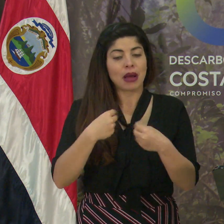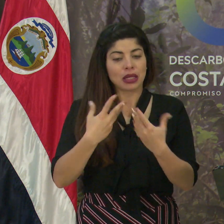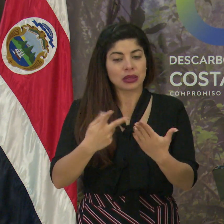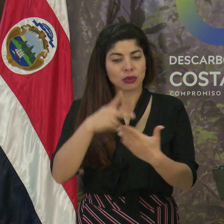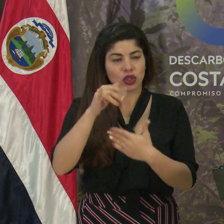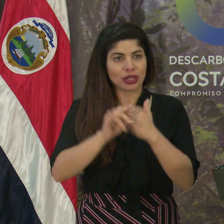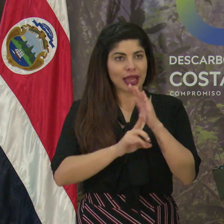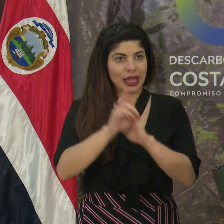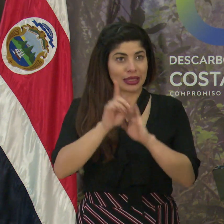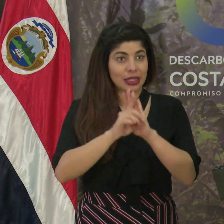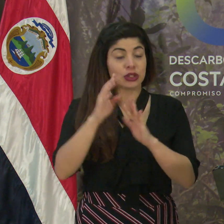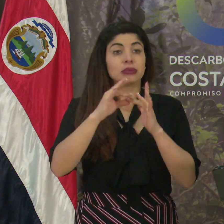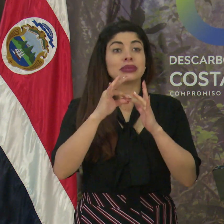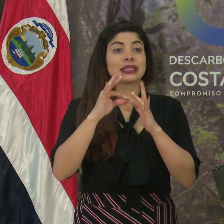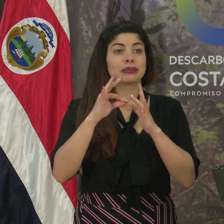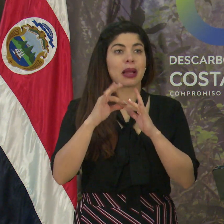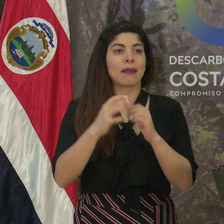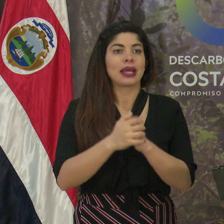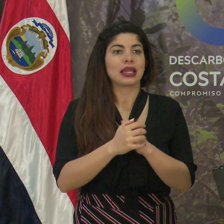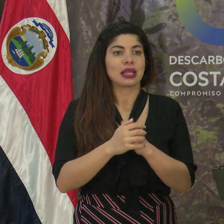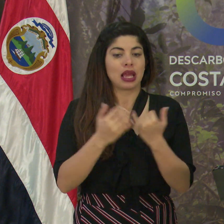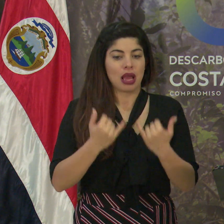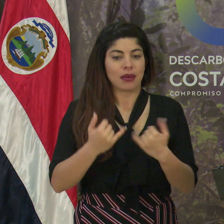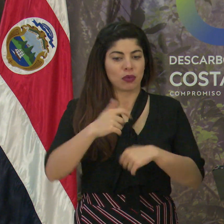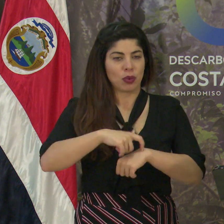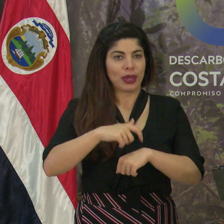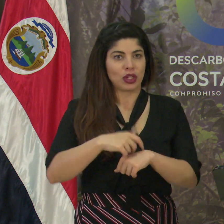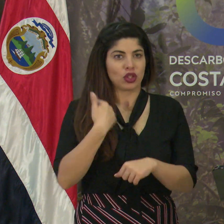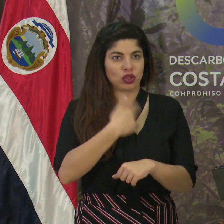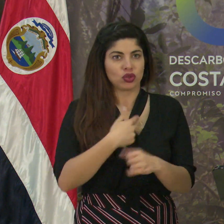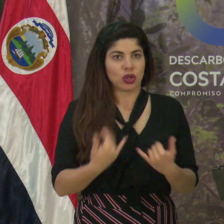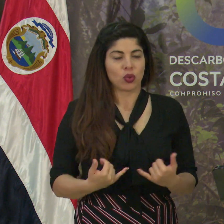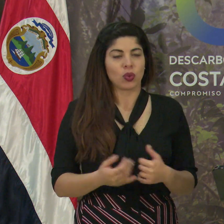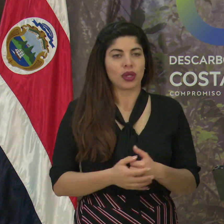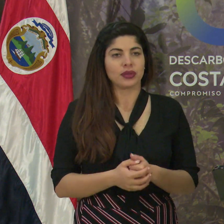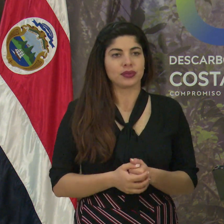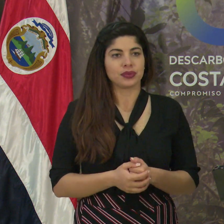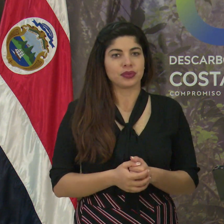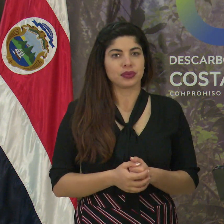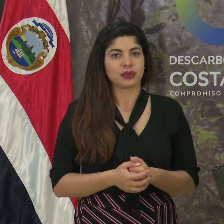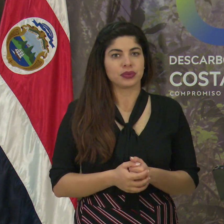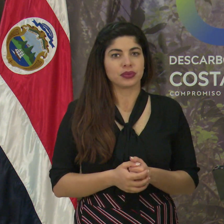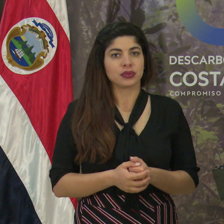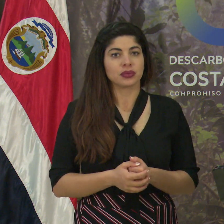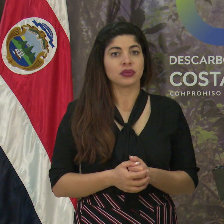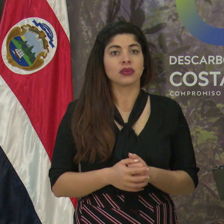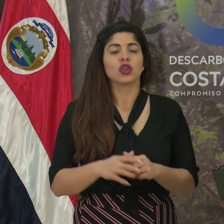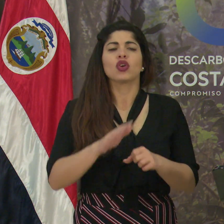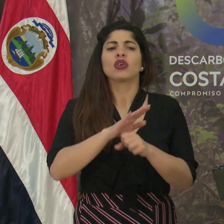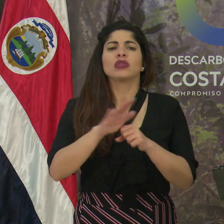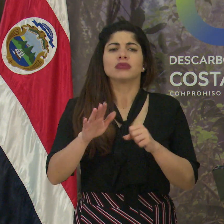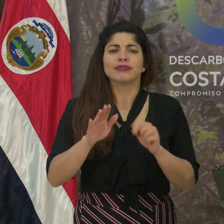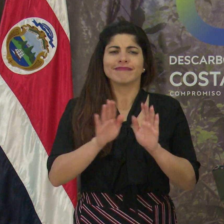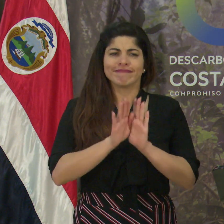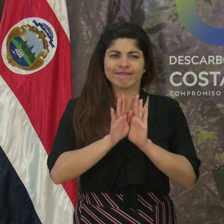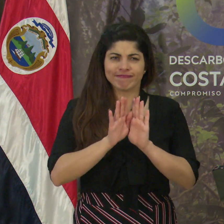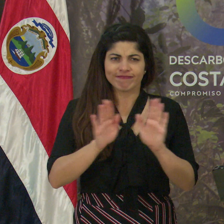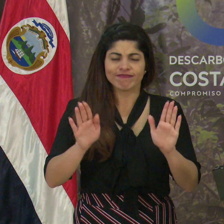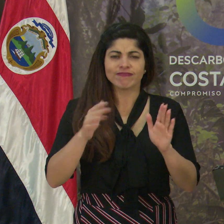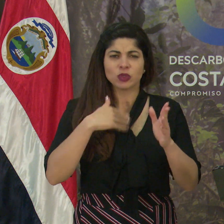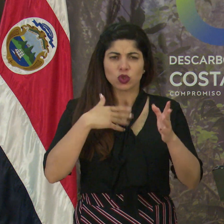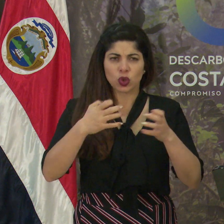aún más en el punto en el que nos encontramos. Con total pragmatismo,